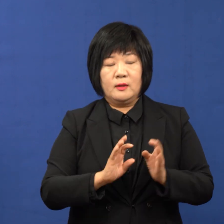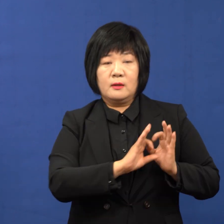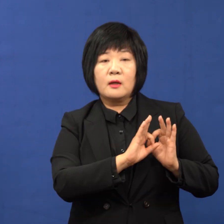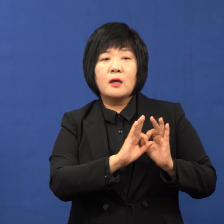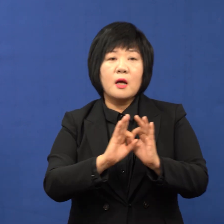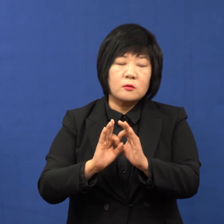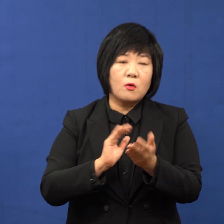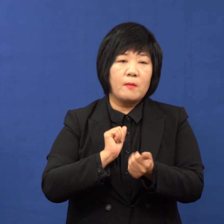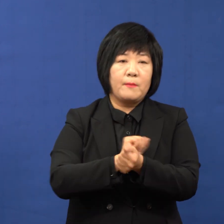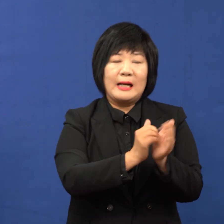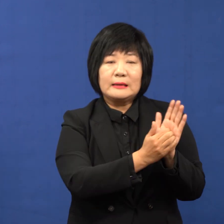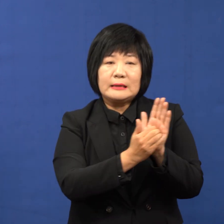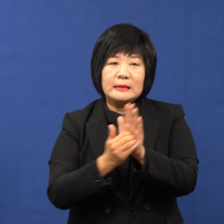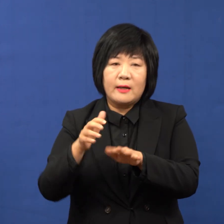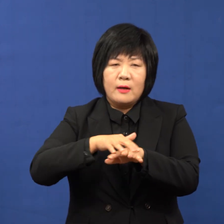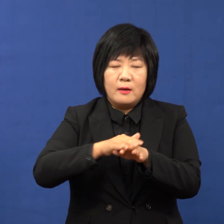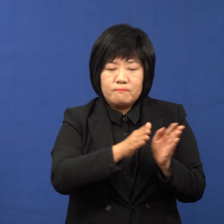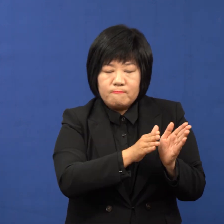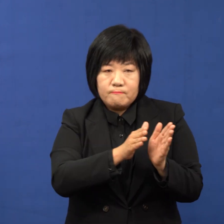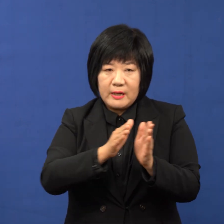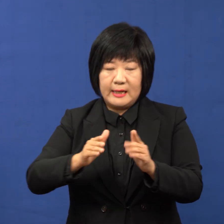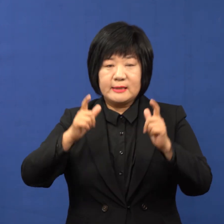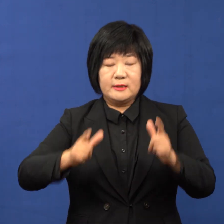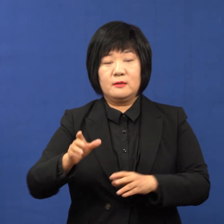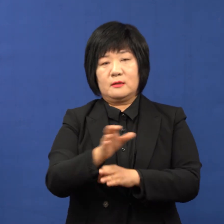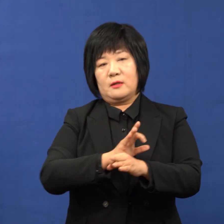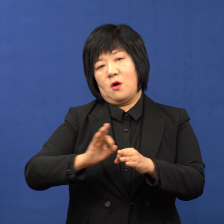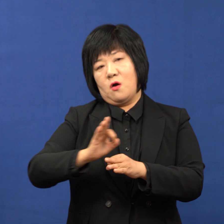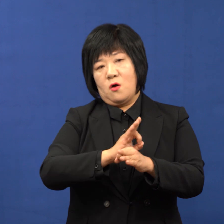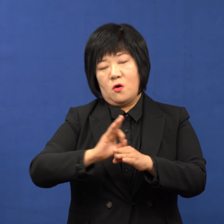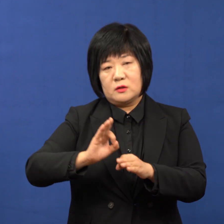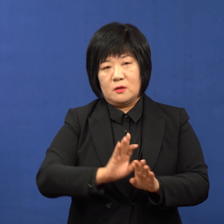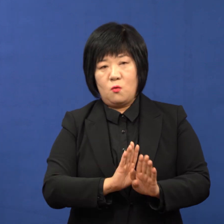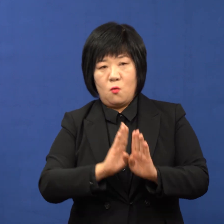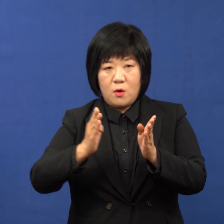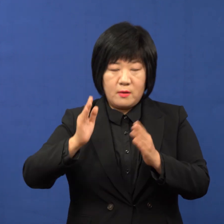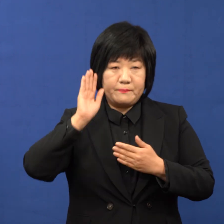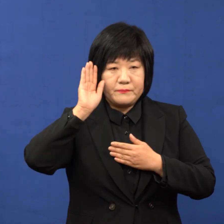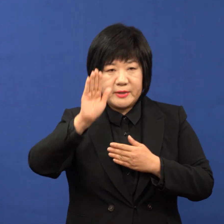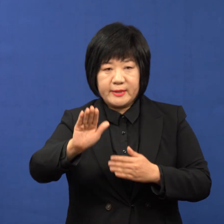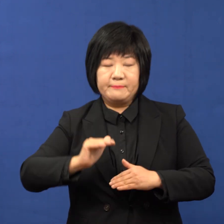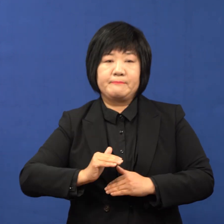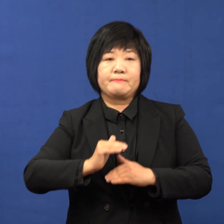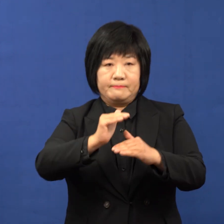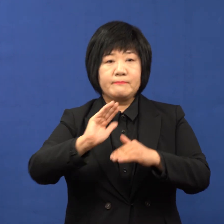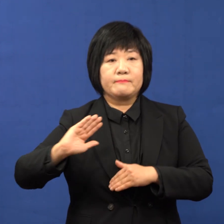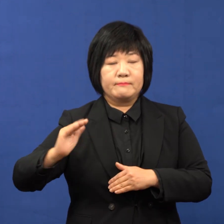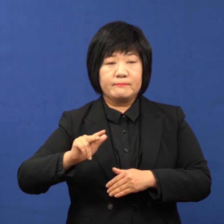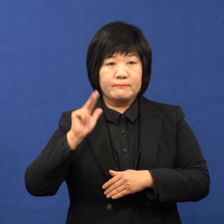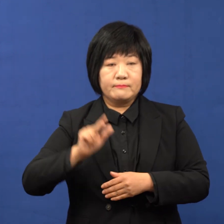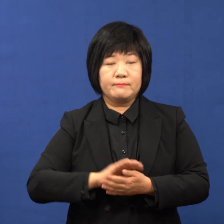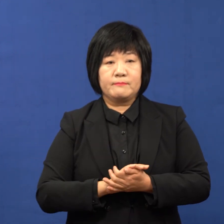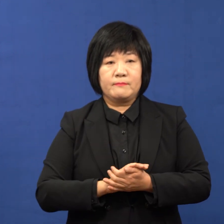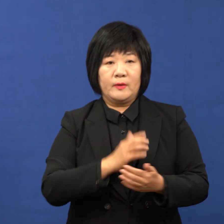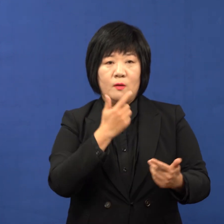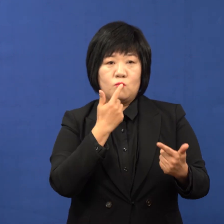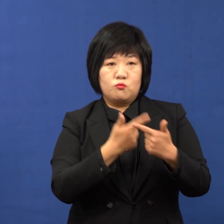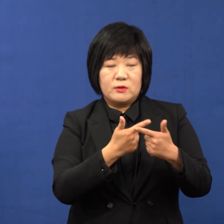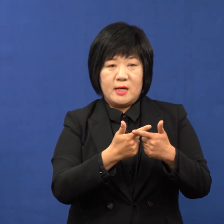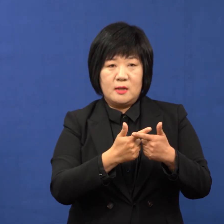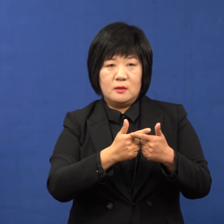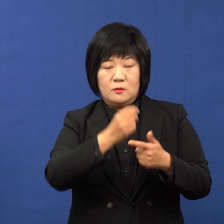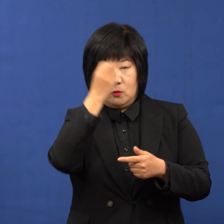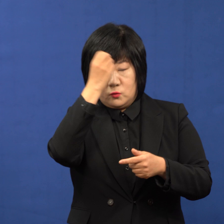끊임없이 방역체계를 가다듬으며 지역경제의 활로를 그리고 미래를 만들어 나가겠습니다. 부산을